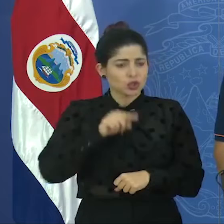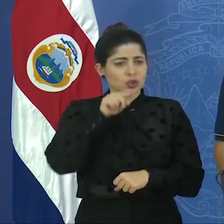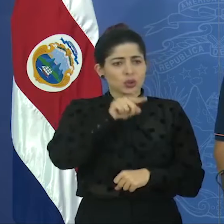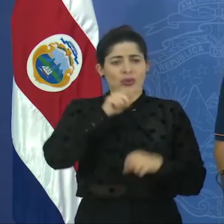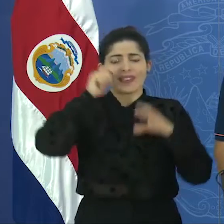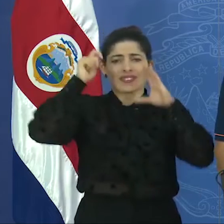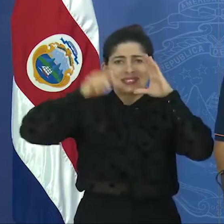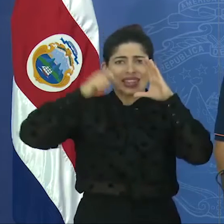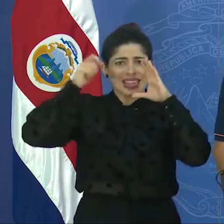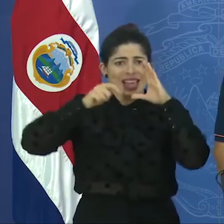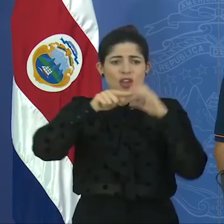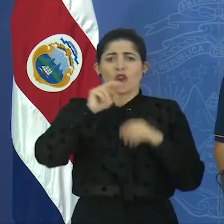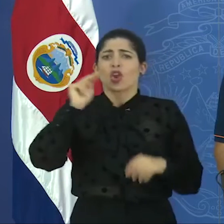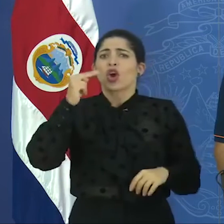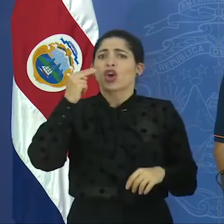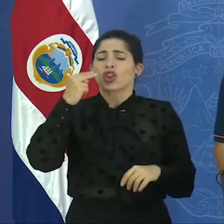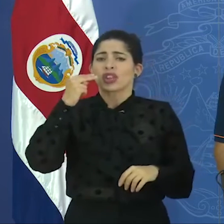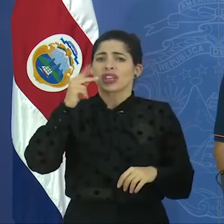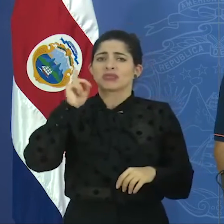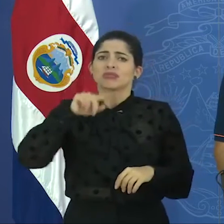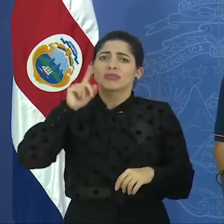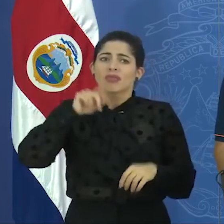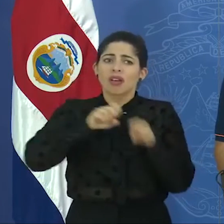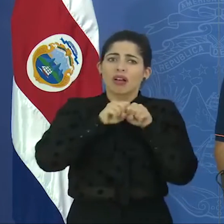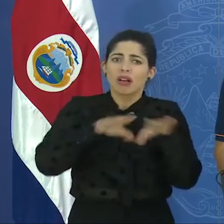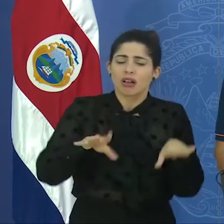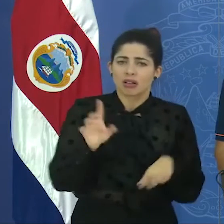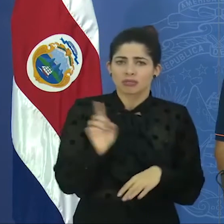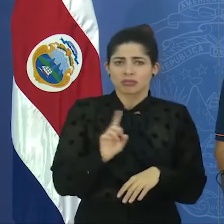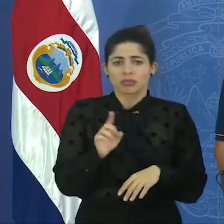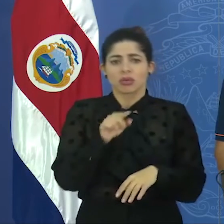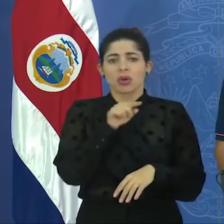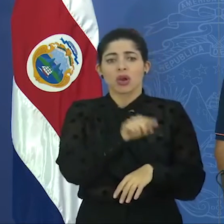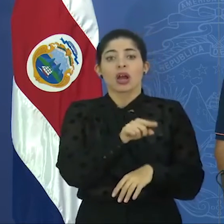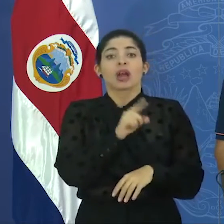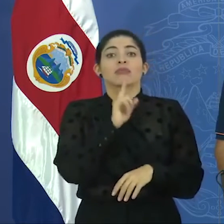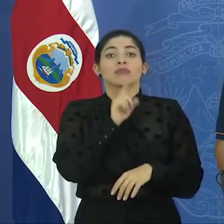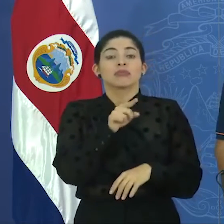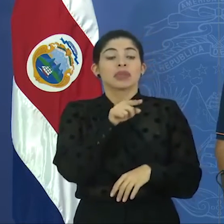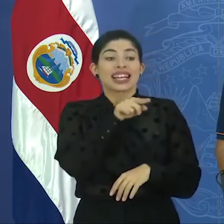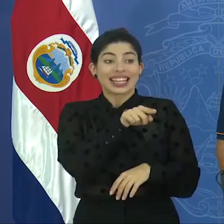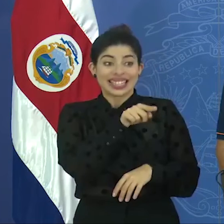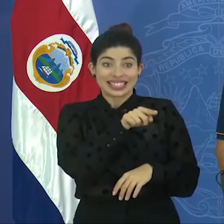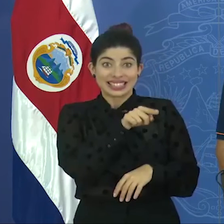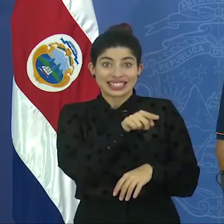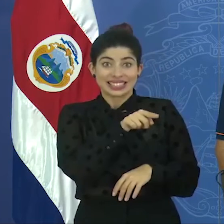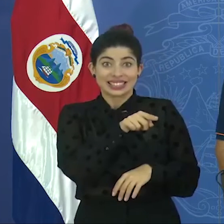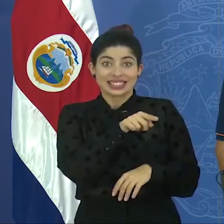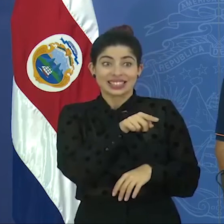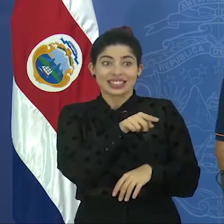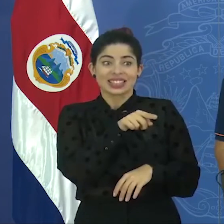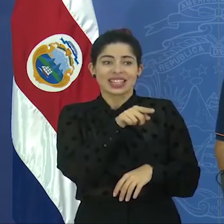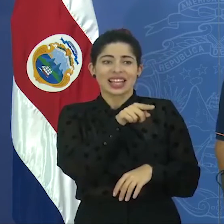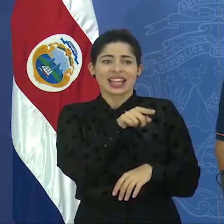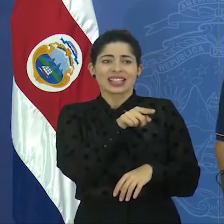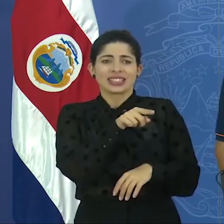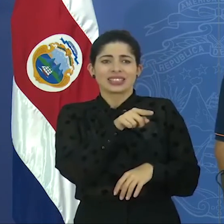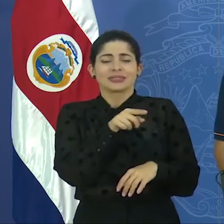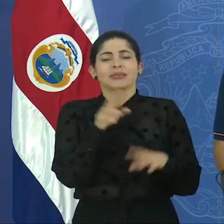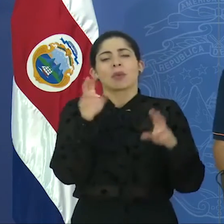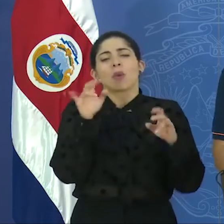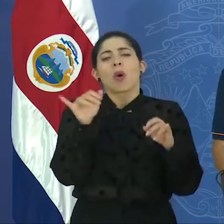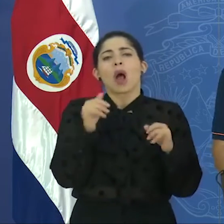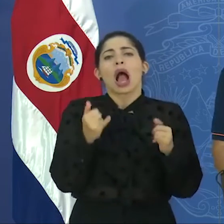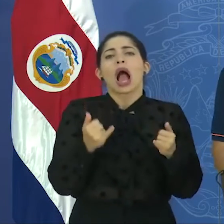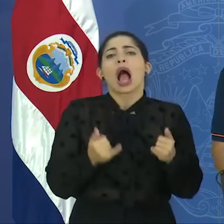video, una noticia infundada, incluso es una actualización, por